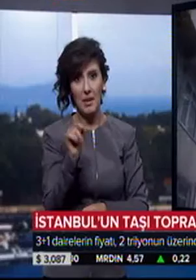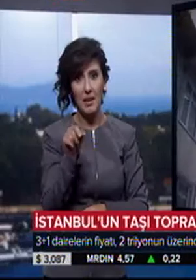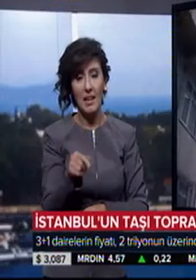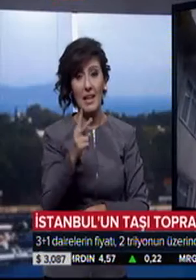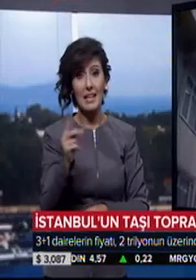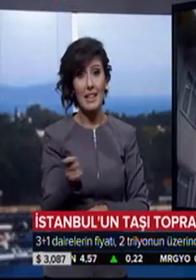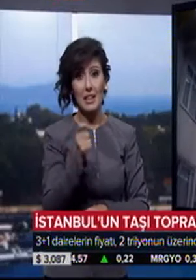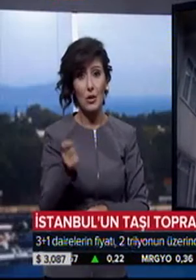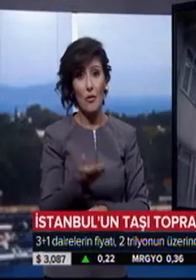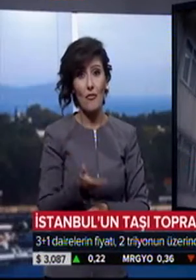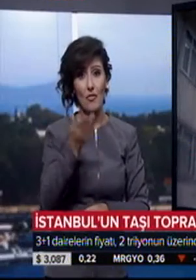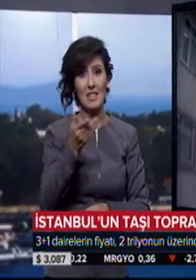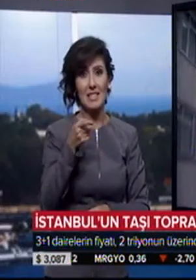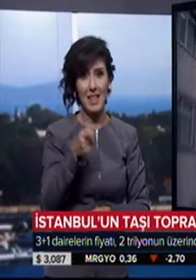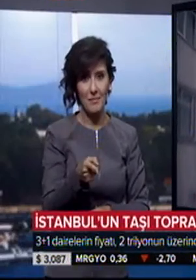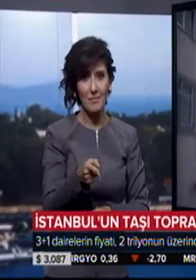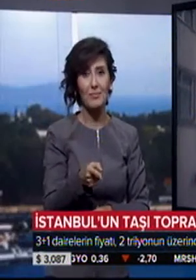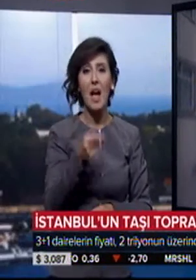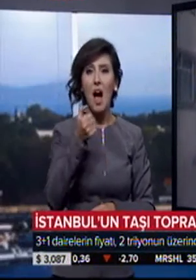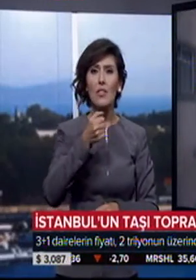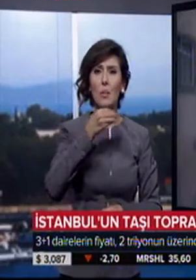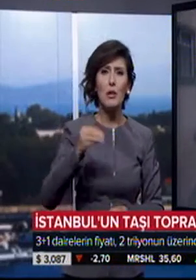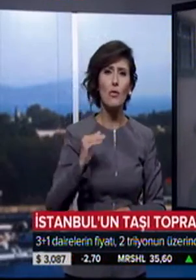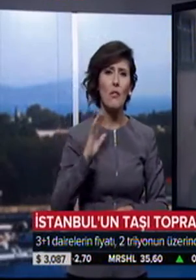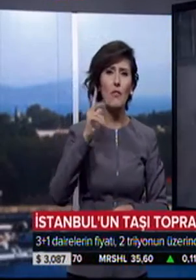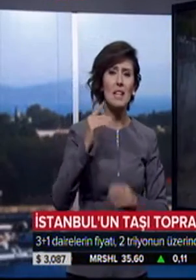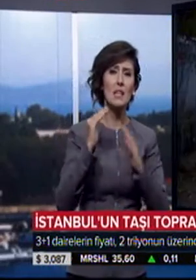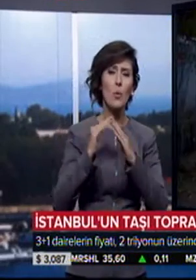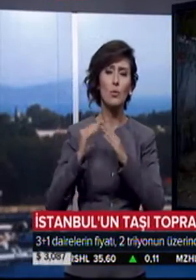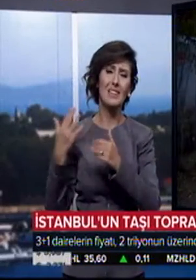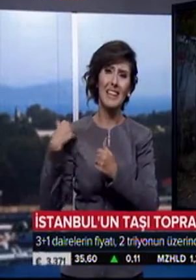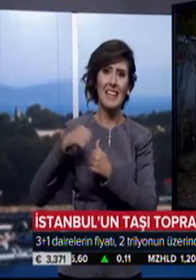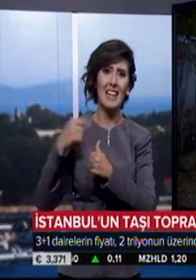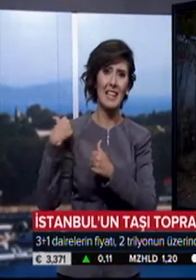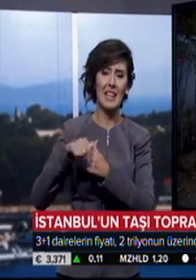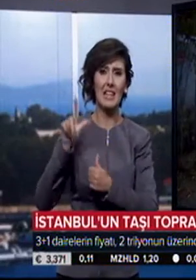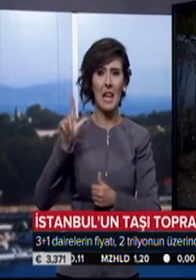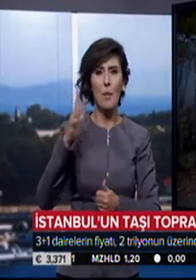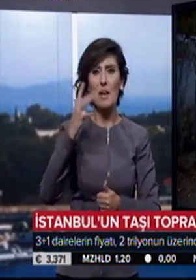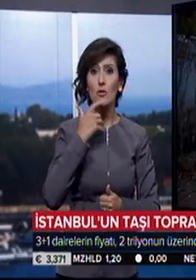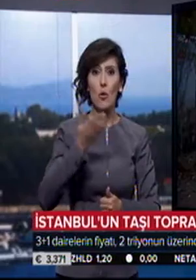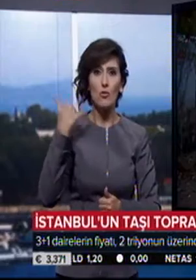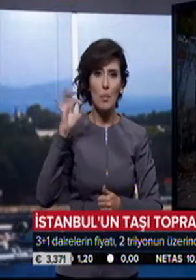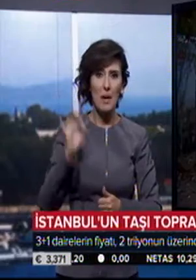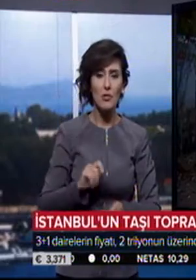İstanbul'da 6 milyondan fazla konutun yenilenmesi gerekiyor. 5 yıl önce başlayan dönüşüm kentin merkezindeki noktalarda yoğunlaşıyor.